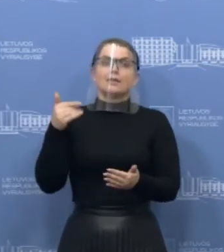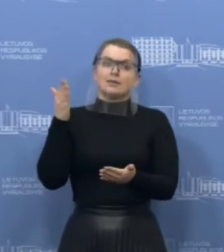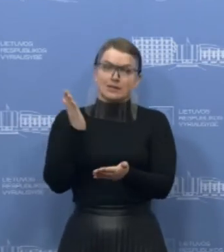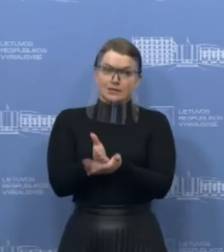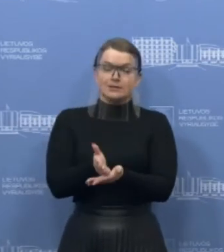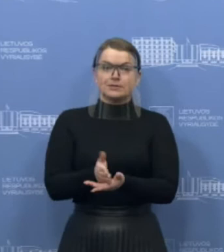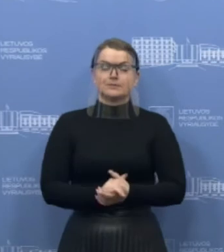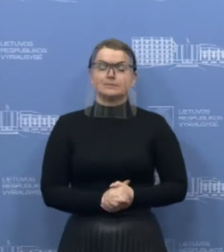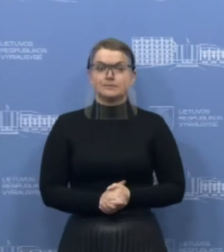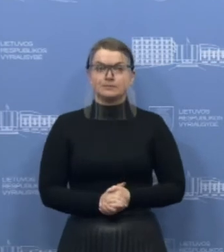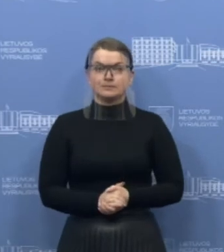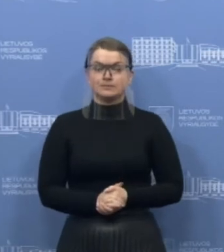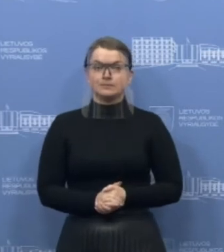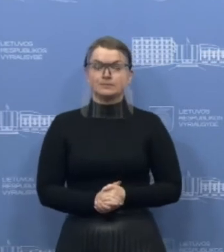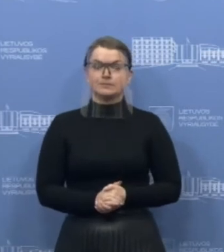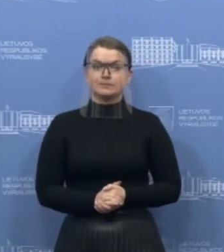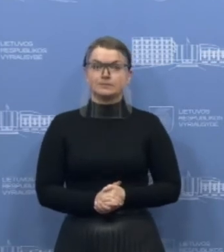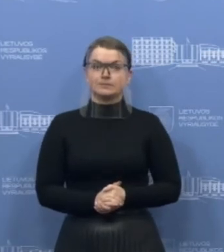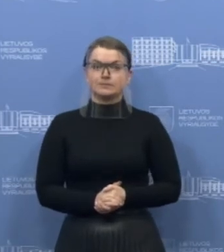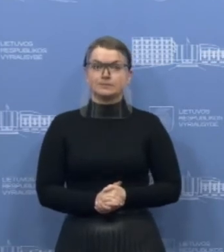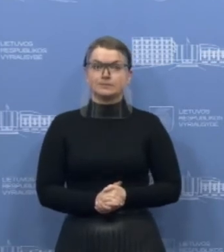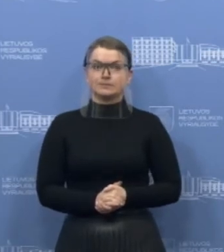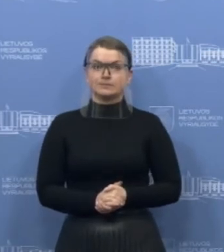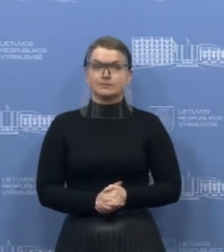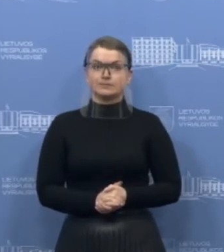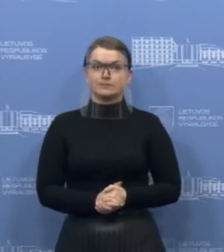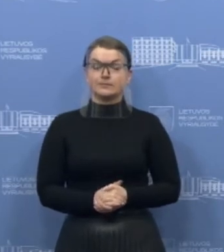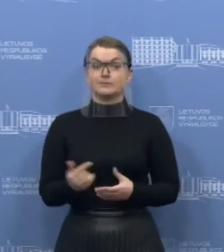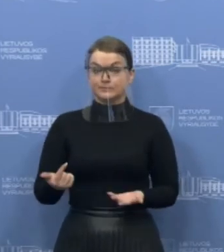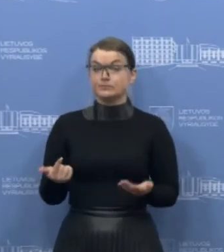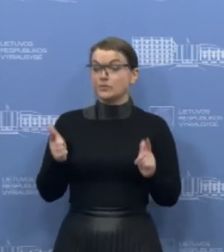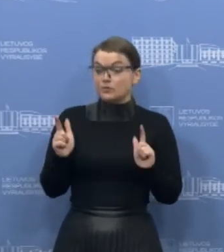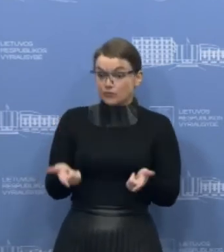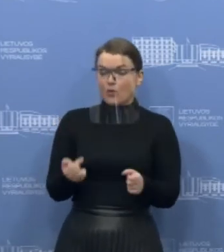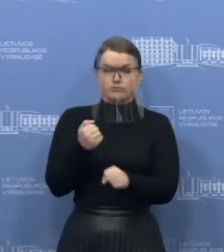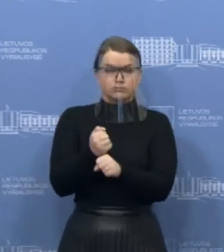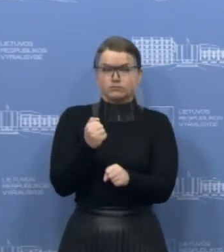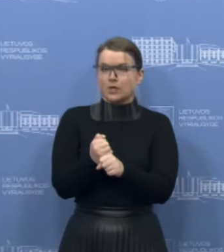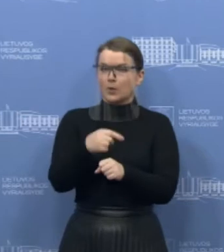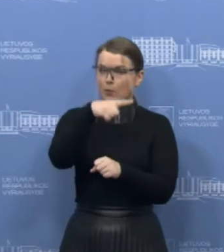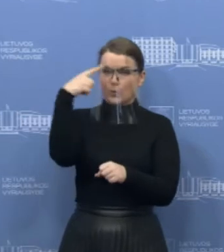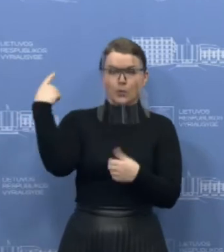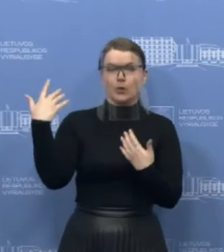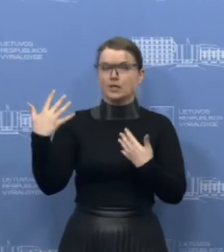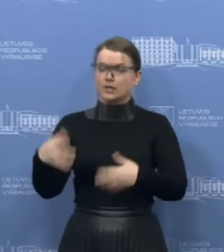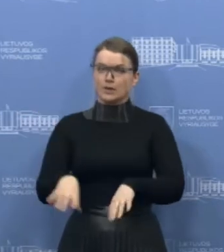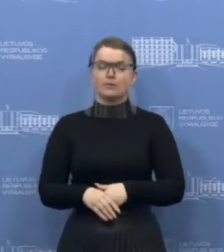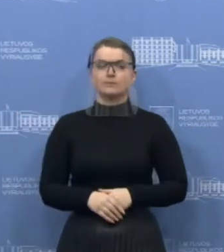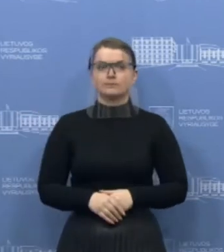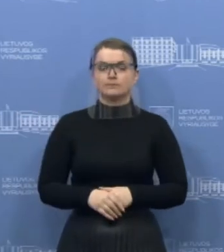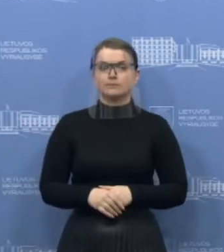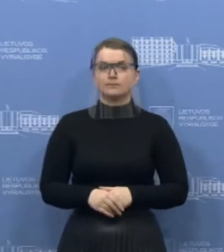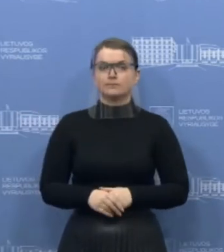tašką. Manau, kad atliktas didelis darbas, ypatingai